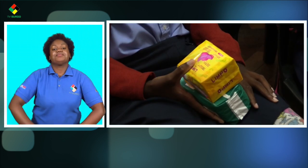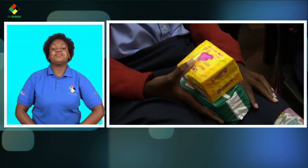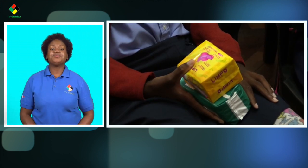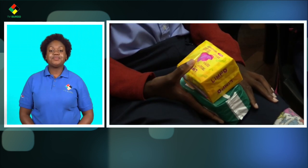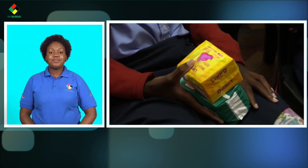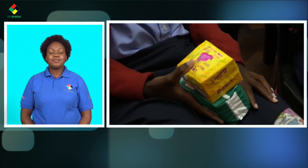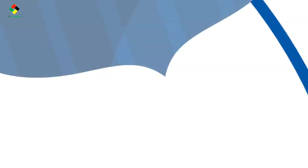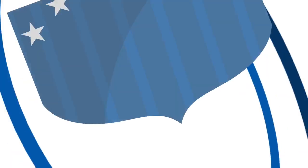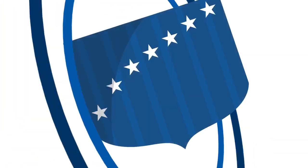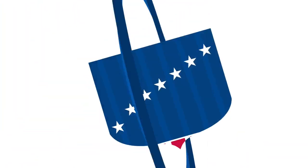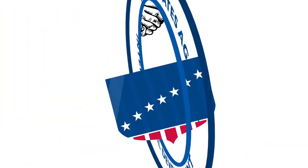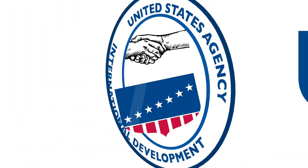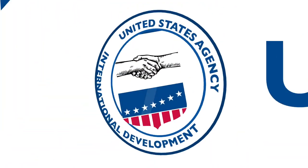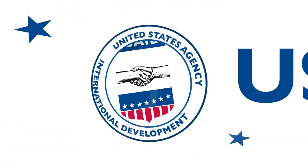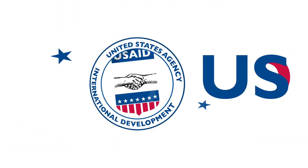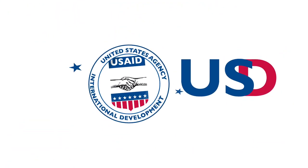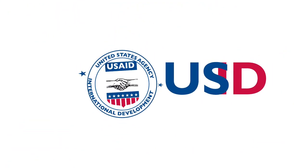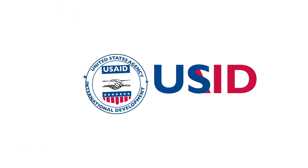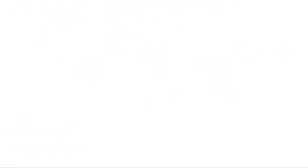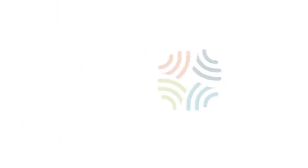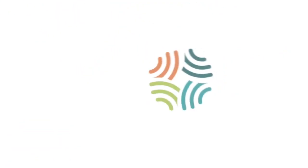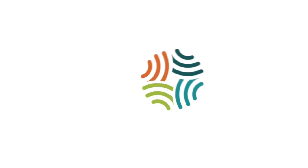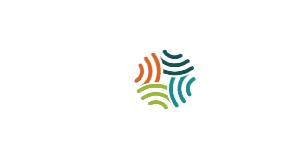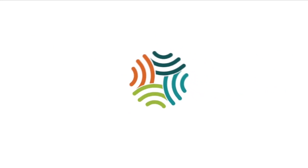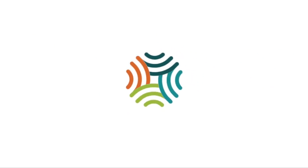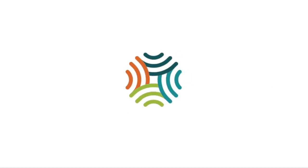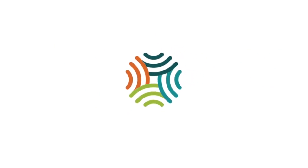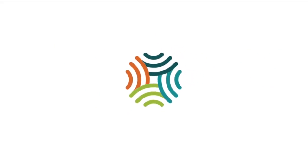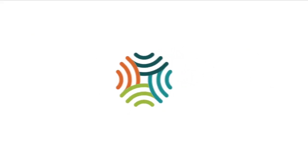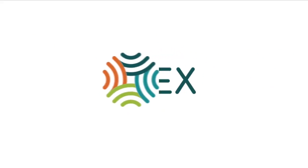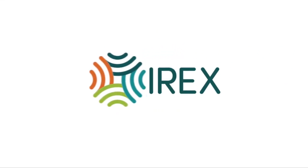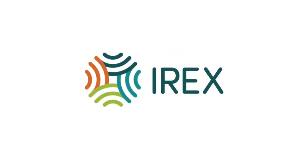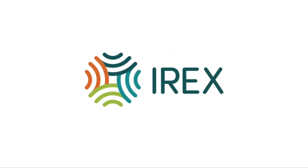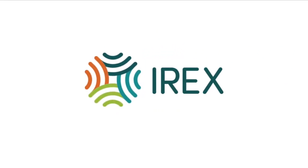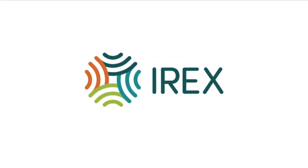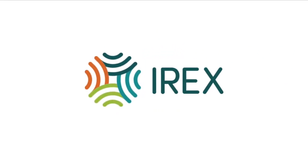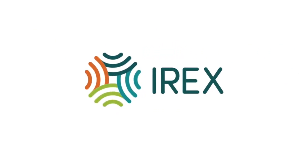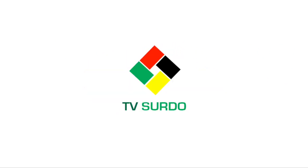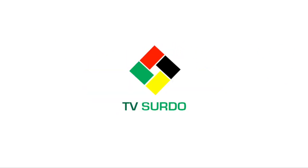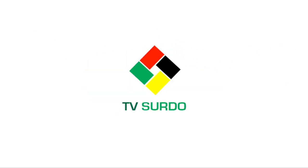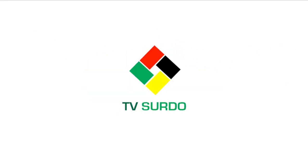A próxima fase já está a